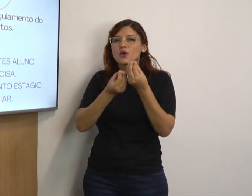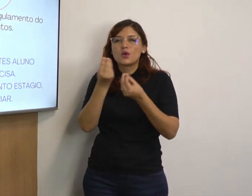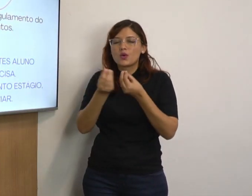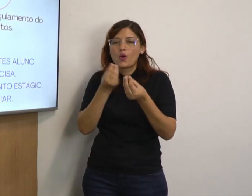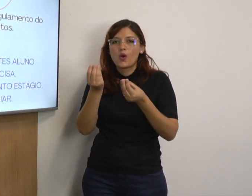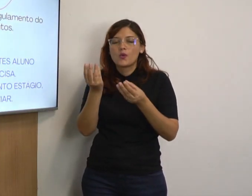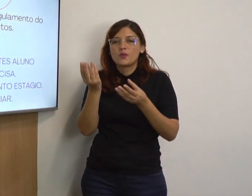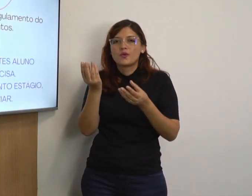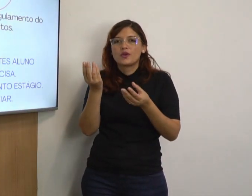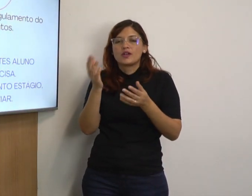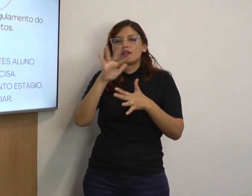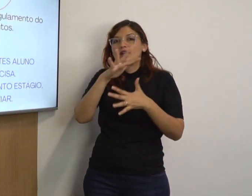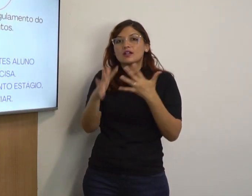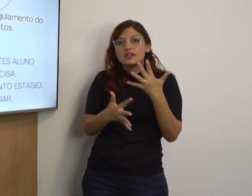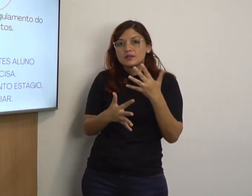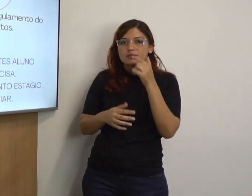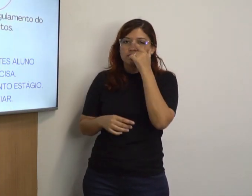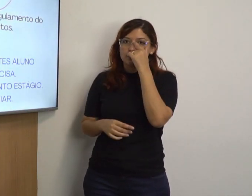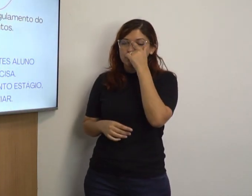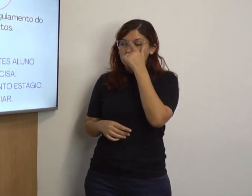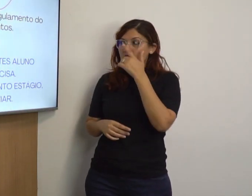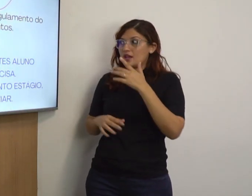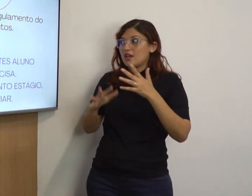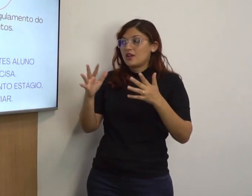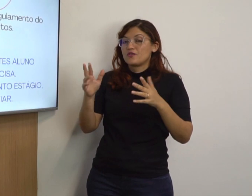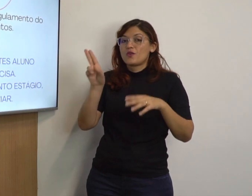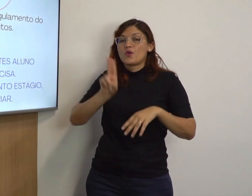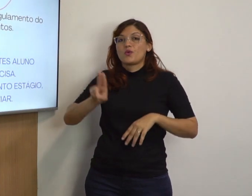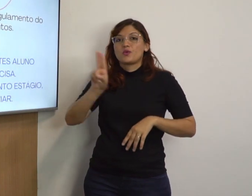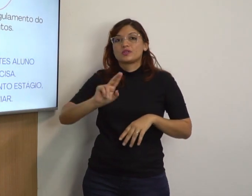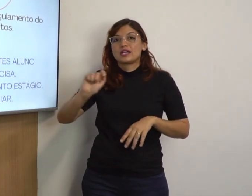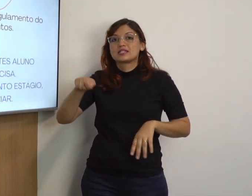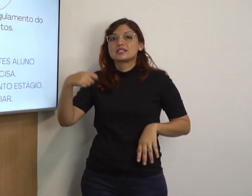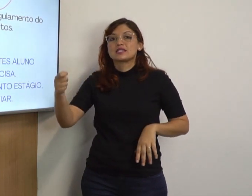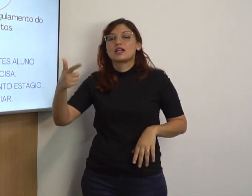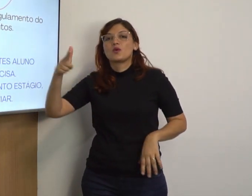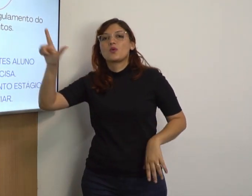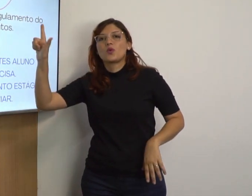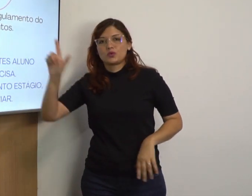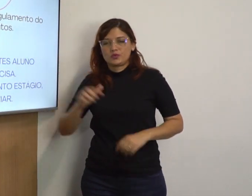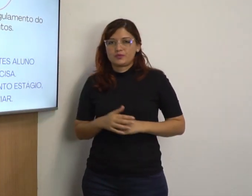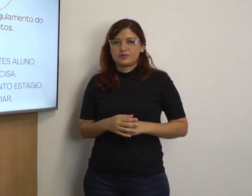Mas, como é que eu faço a marcação do plural na Libras? Eu vou usar outro sinal.